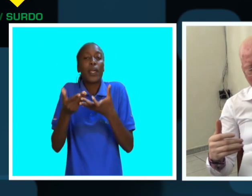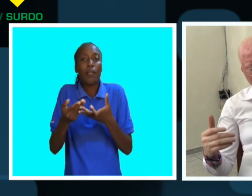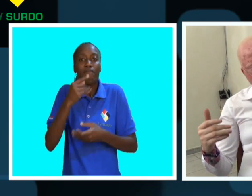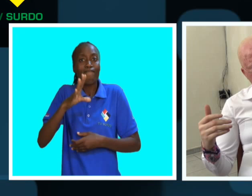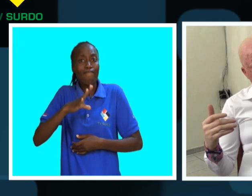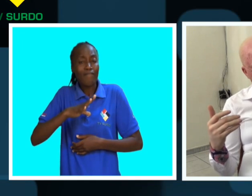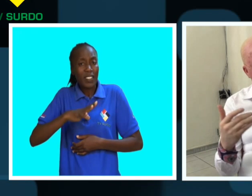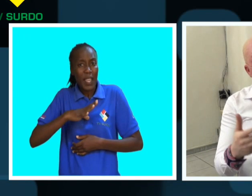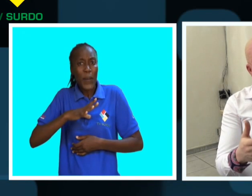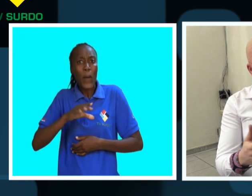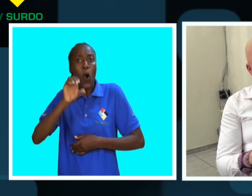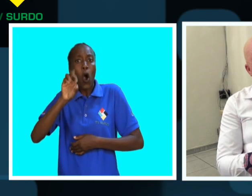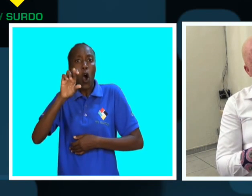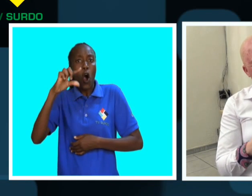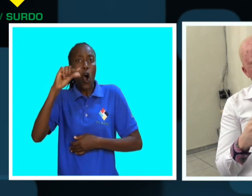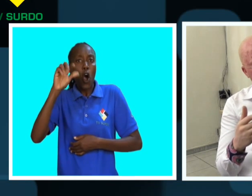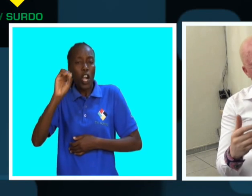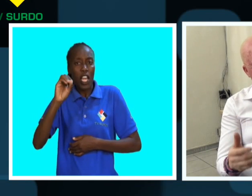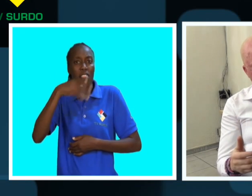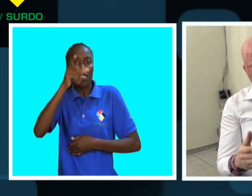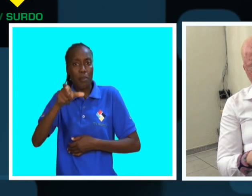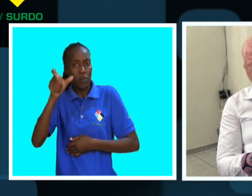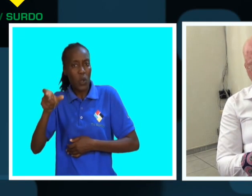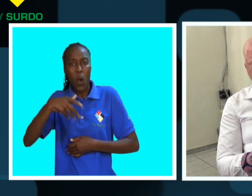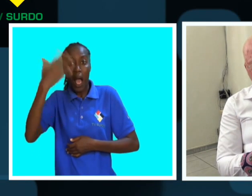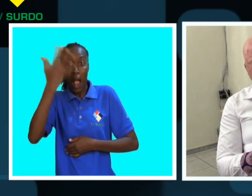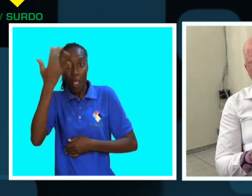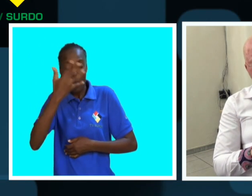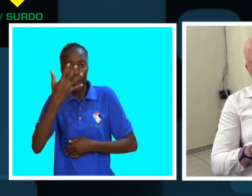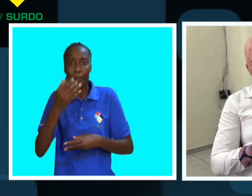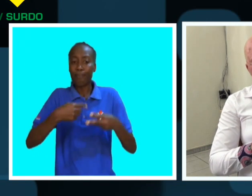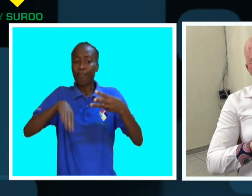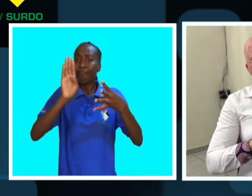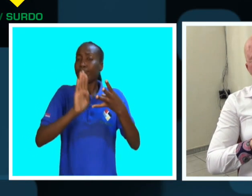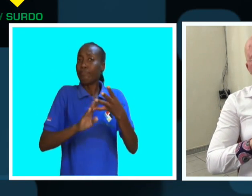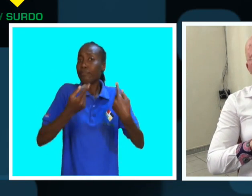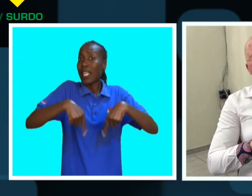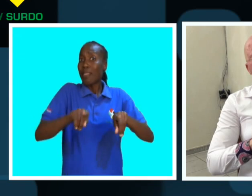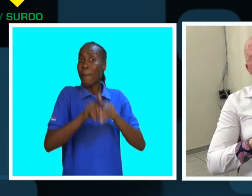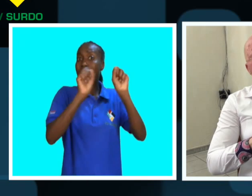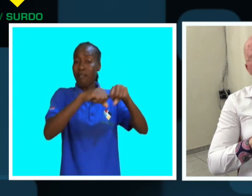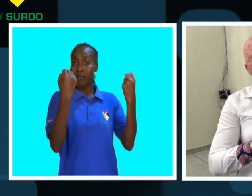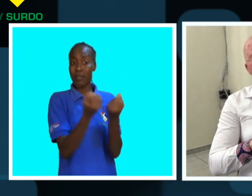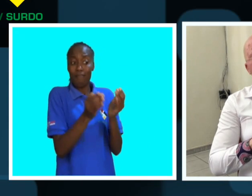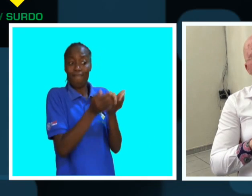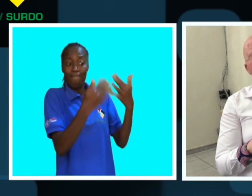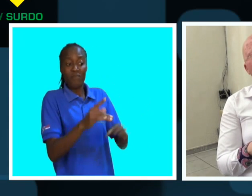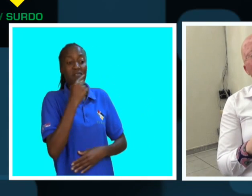ter um órgão de um albino e por aí fora. E também a própria Ametram tem estado